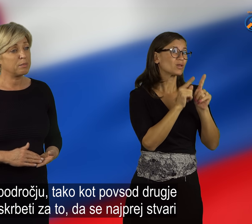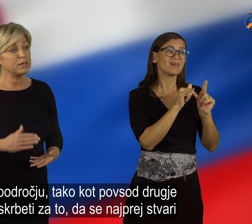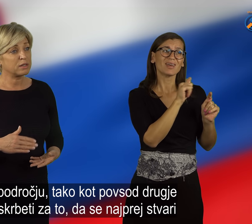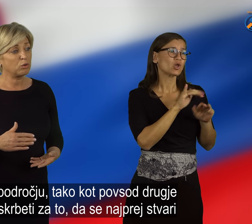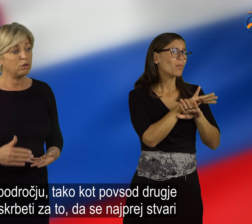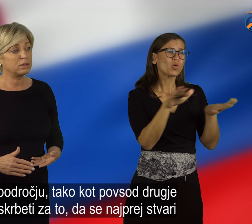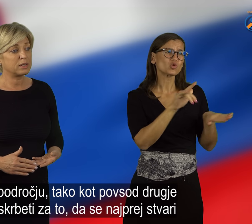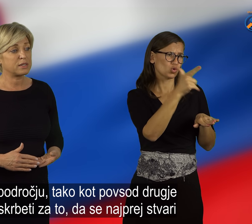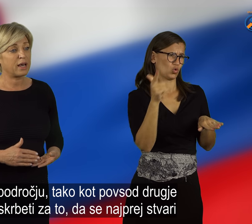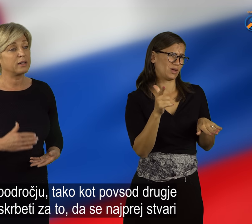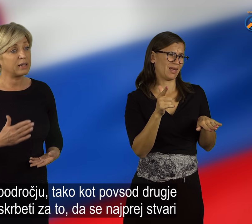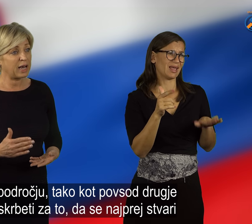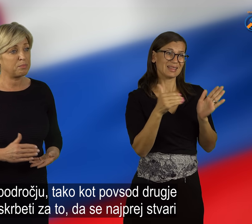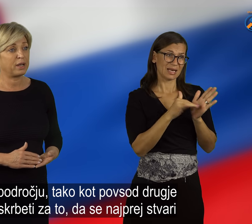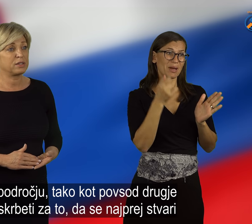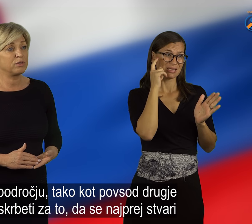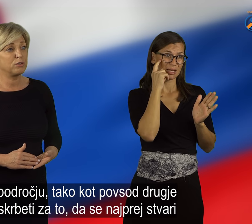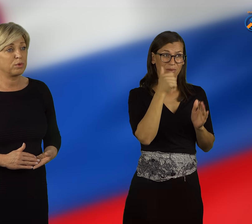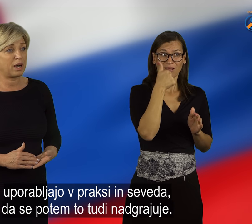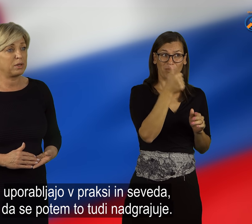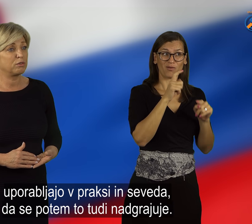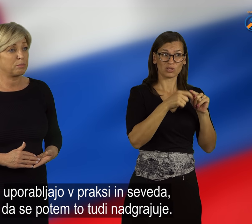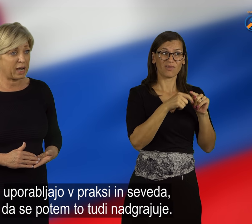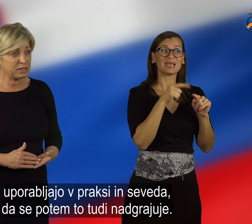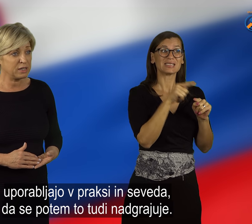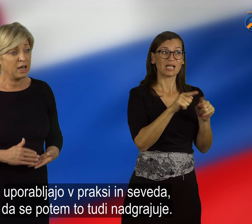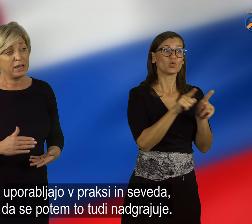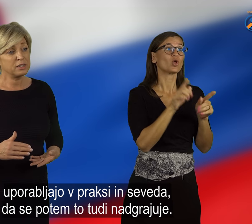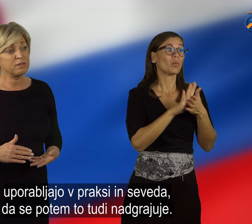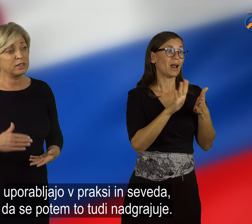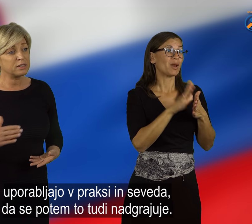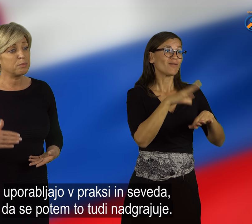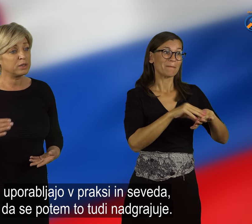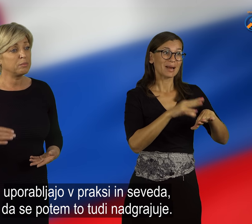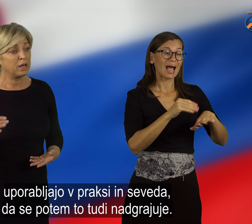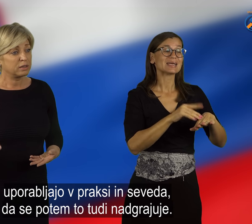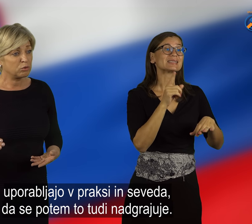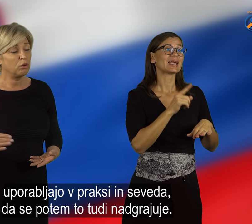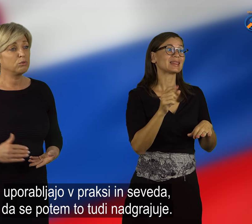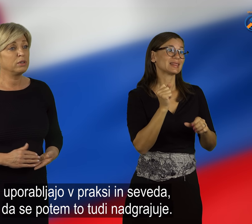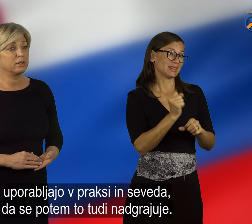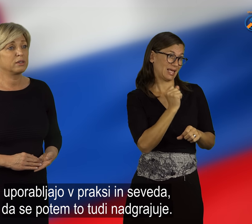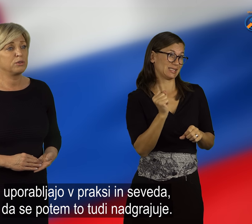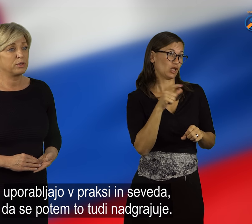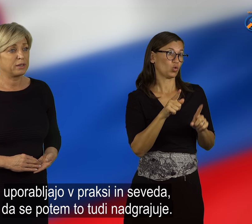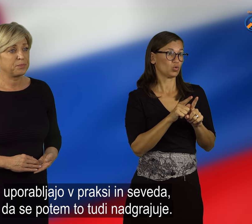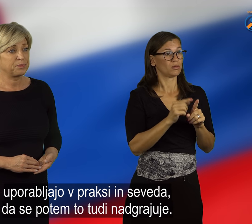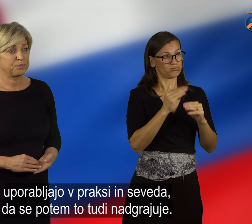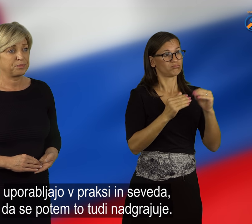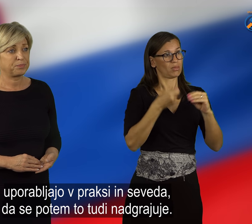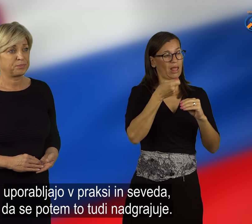skrbeti za to, da se najprej stvari uporabljajo v praksi in seveda, da se potem to tudi nadgrajuje.